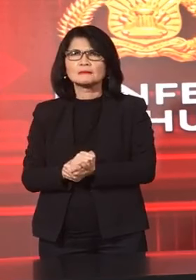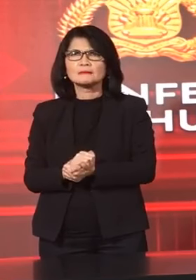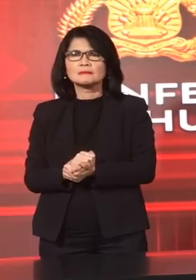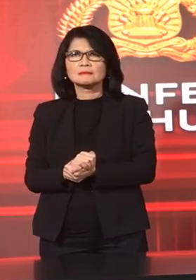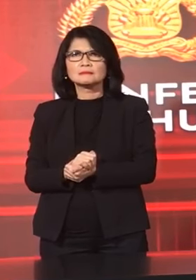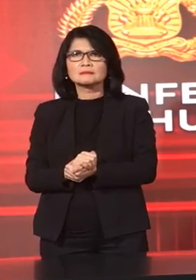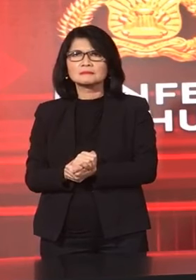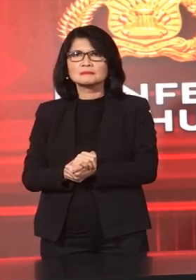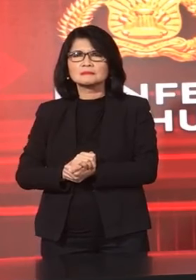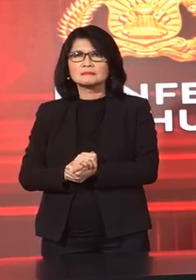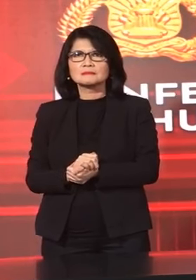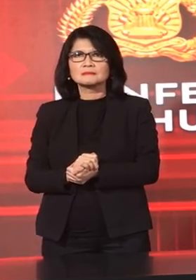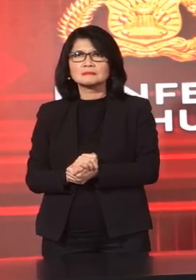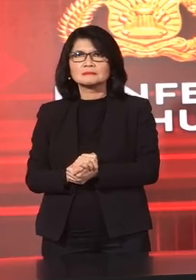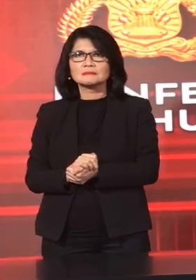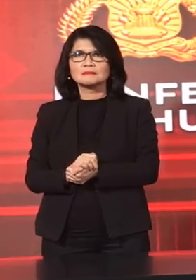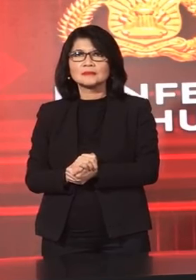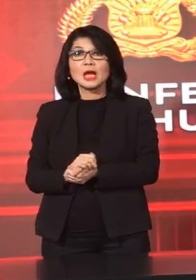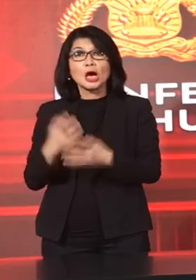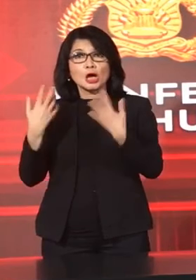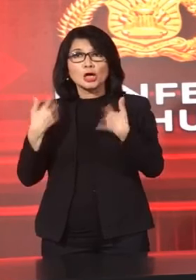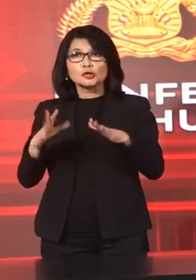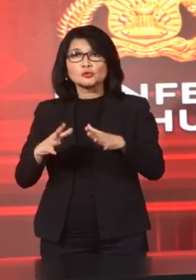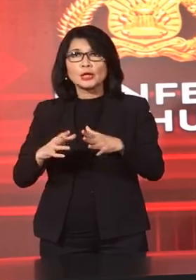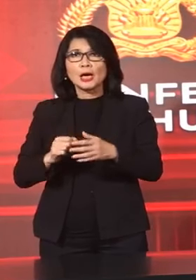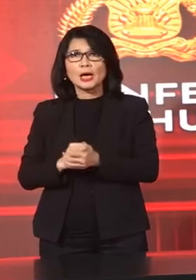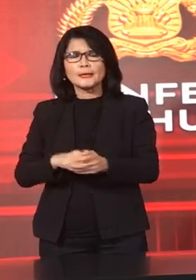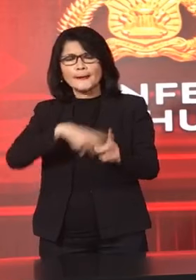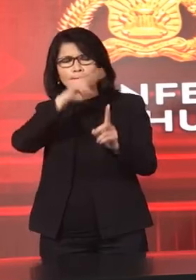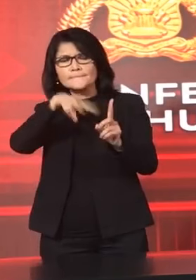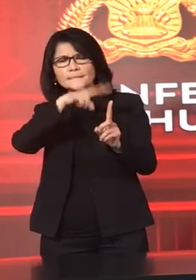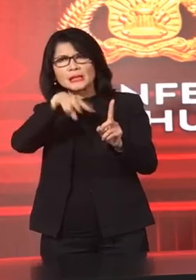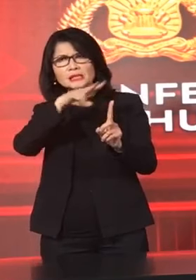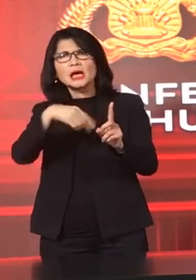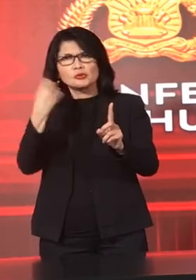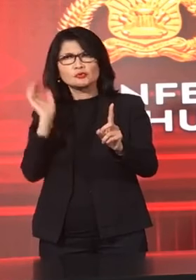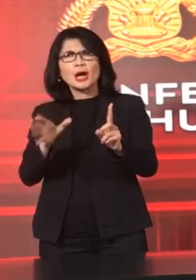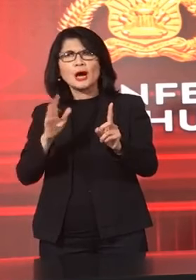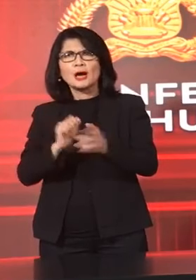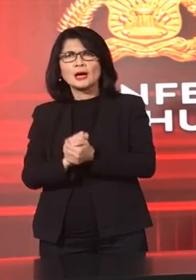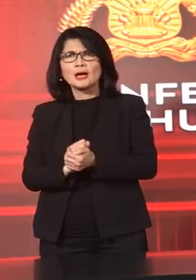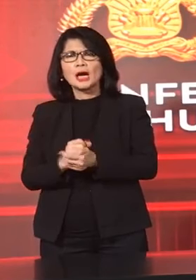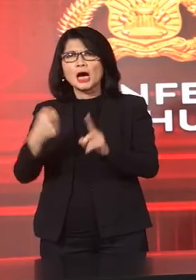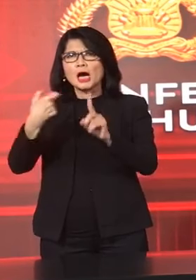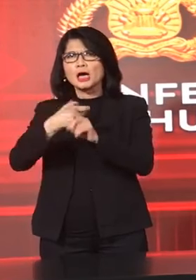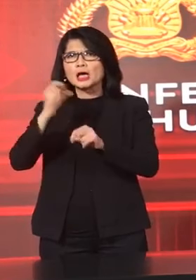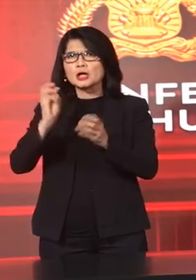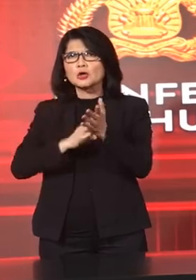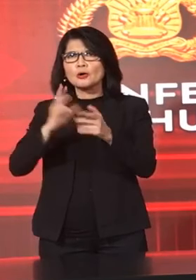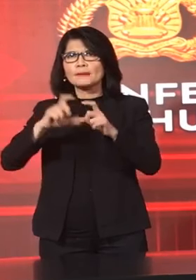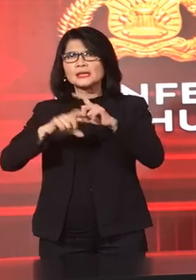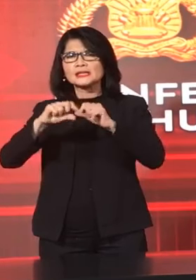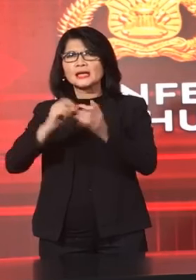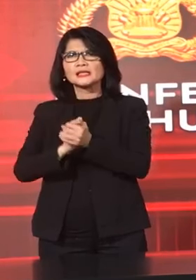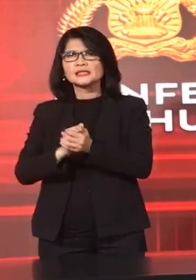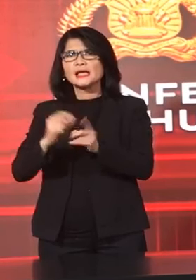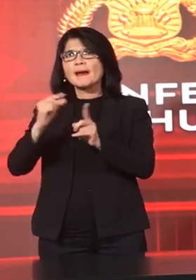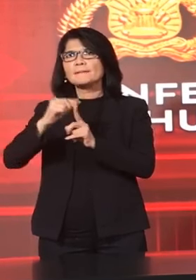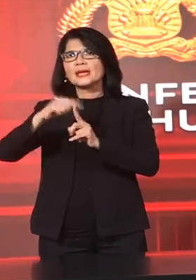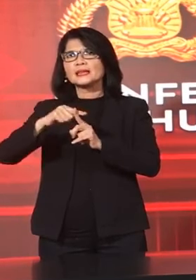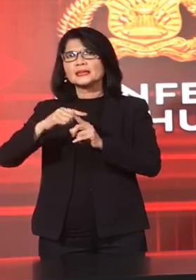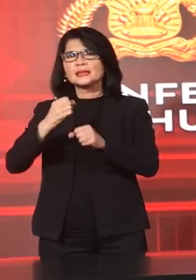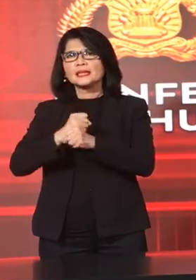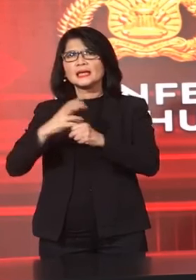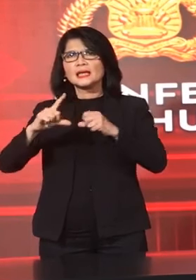Sudah Dilakukan Pemeriksaan Terhadap Komisaris PT Grab Toko